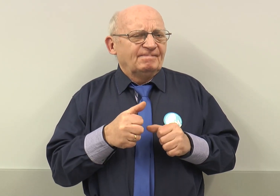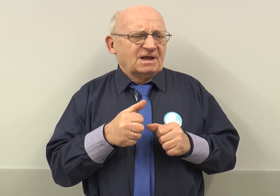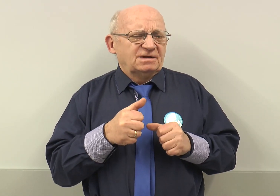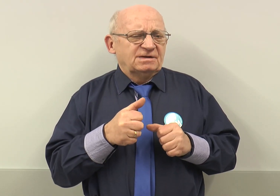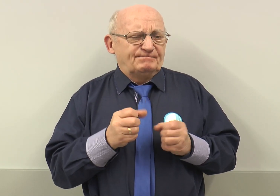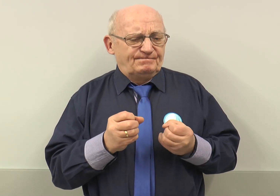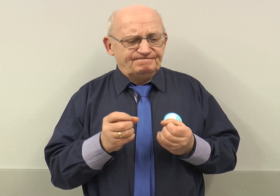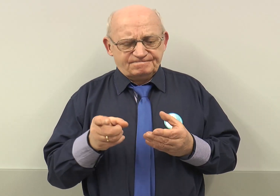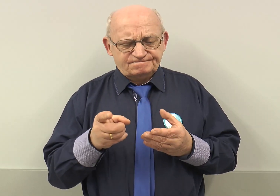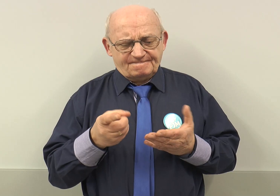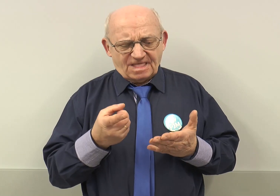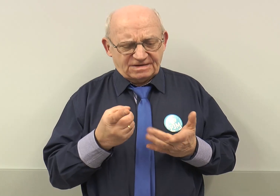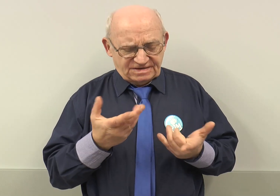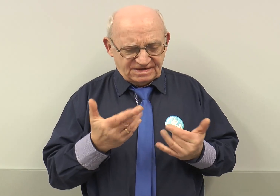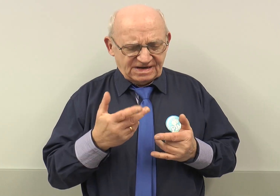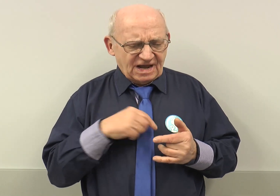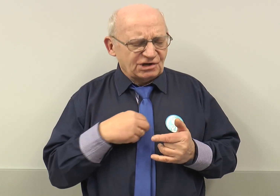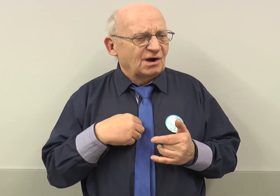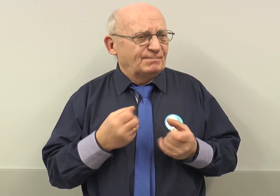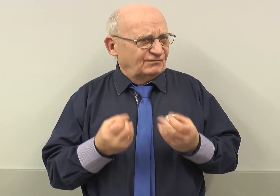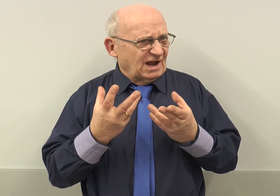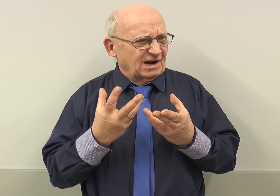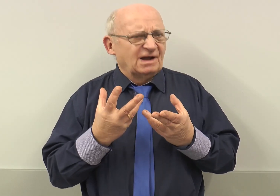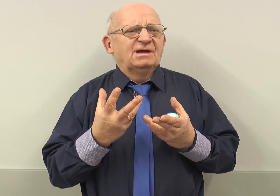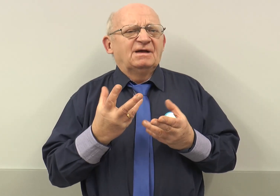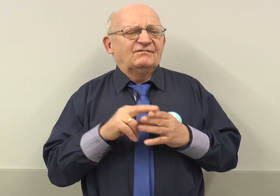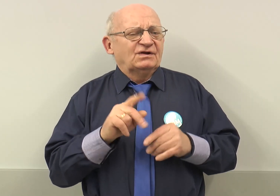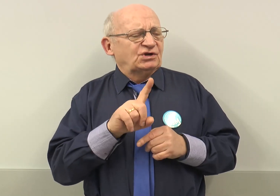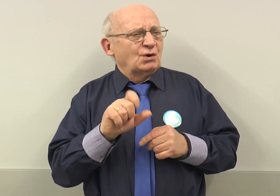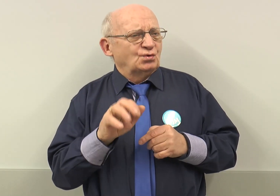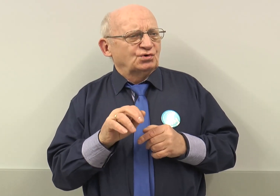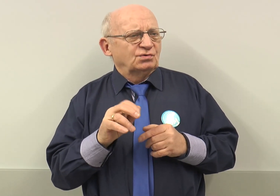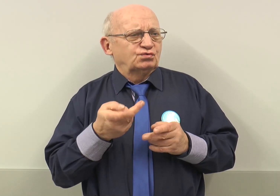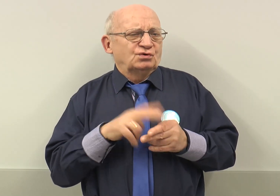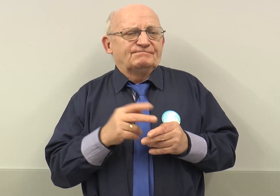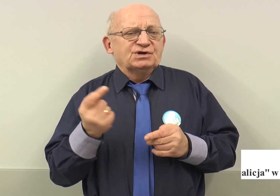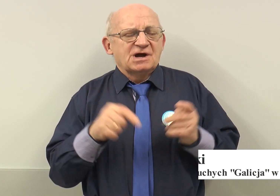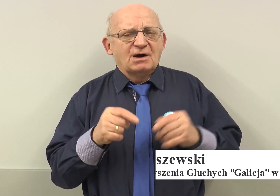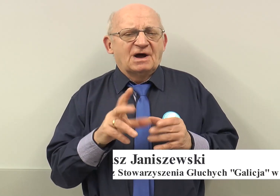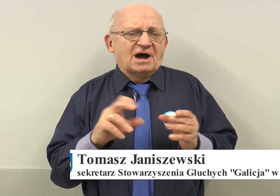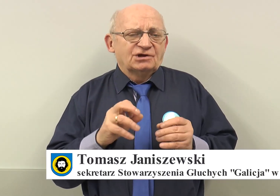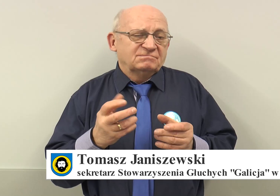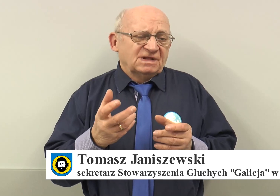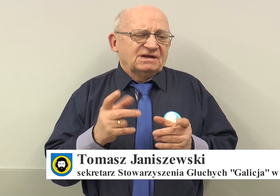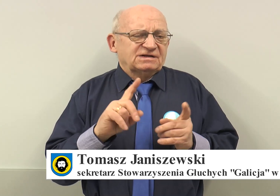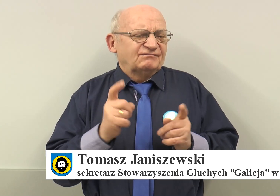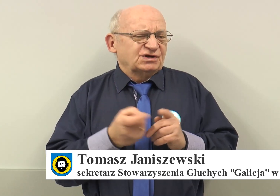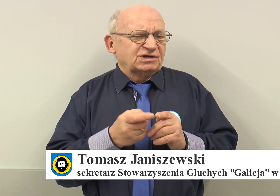naszego powstania w Załóżu, która przyjechała aż ze wszystkich